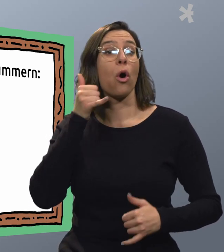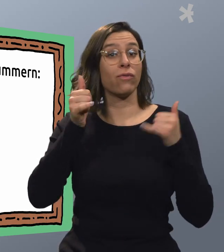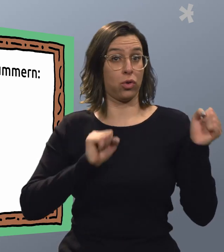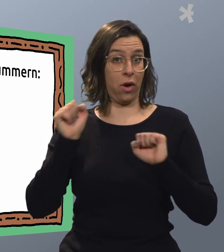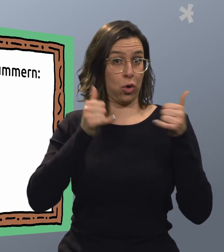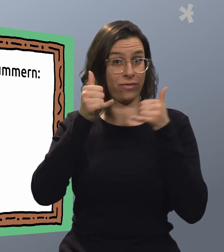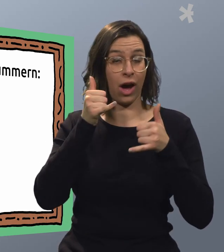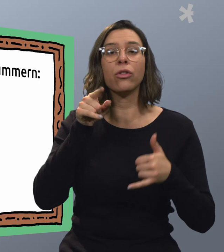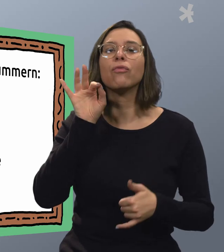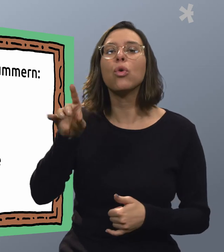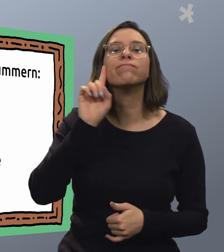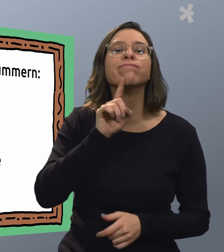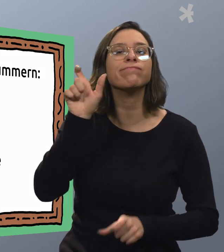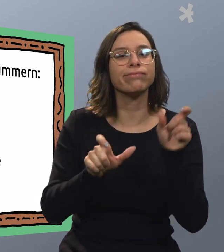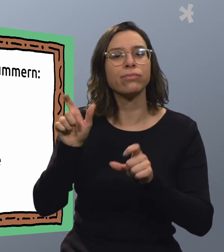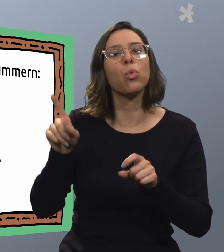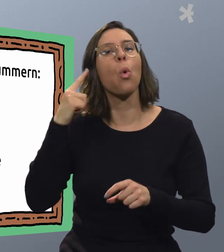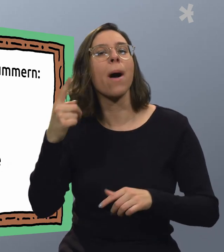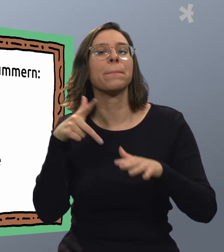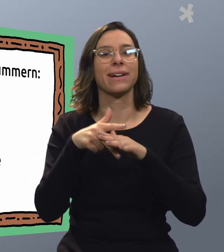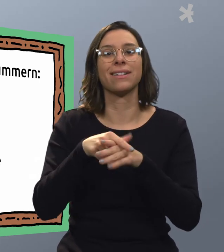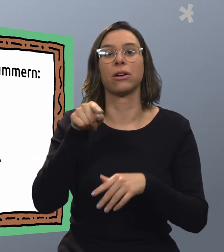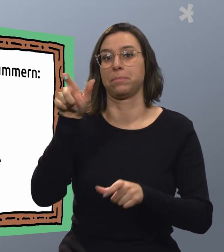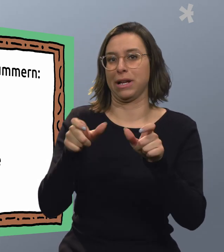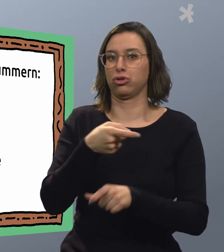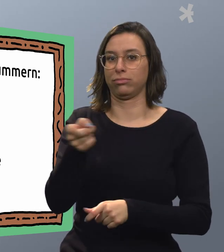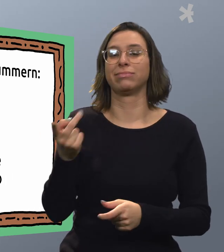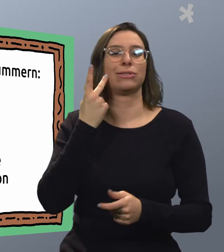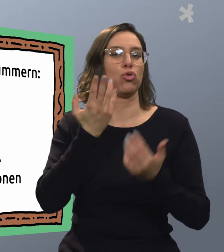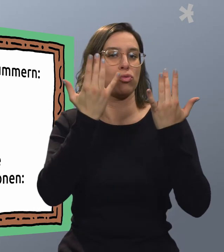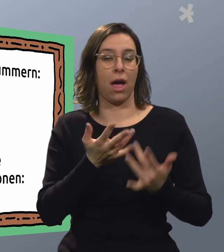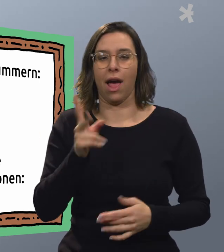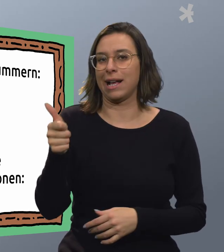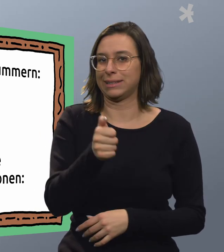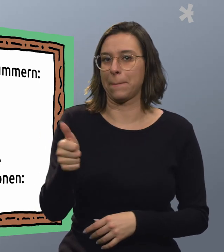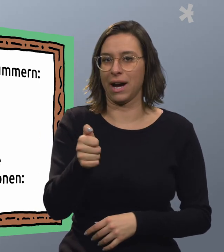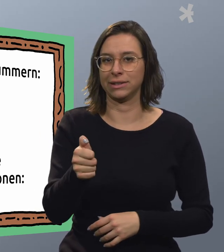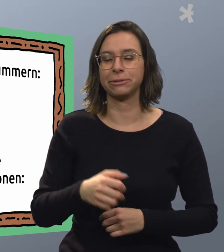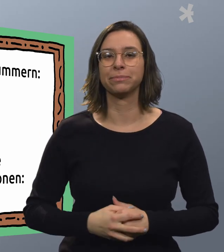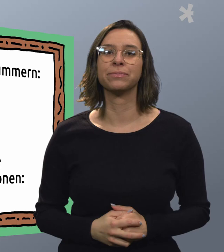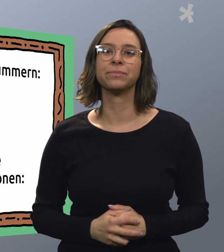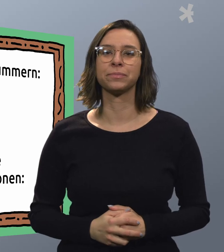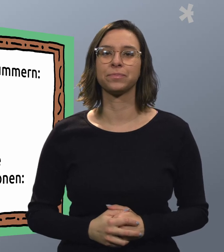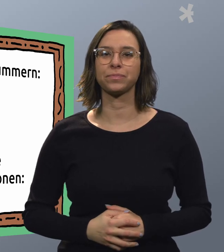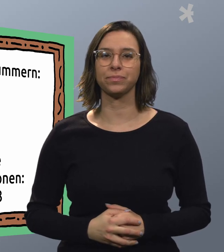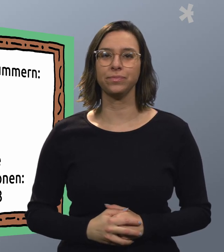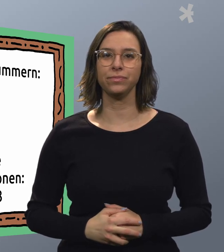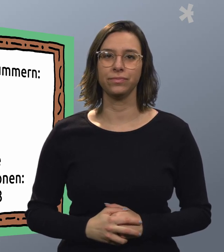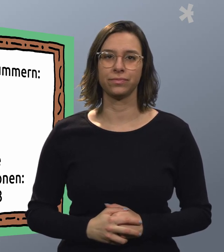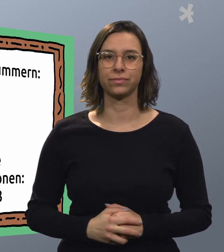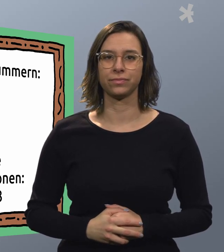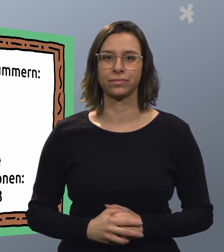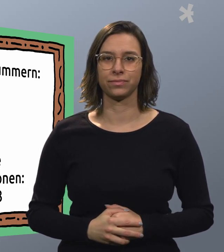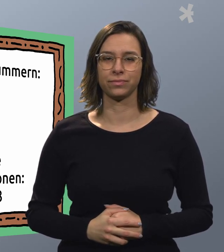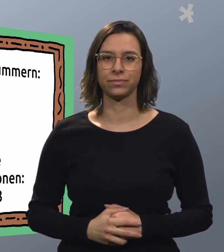Notruf für gehörlose und hörbehinderte Personen SMS an 0800